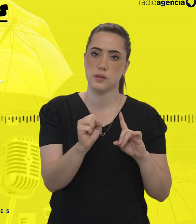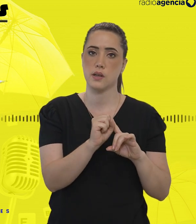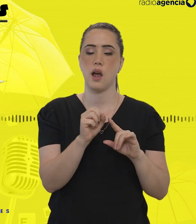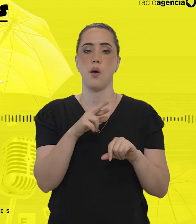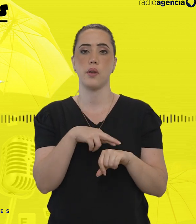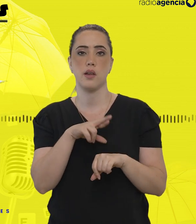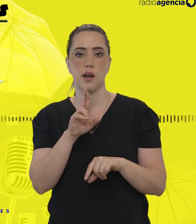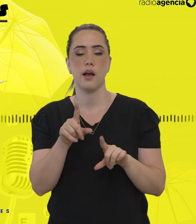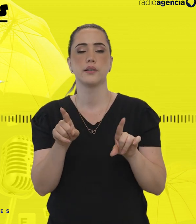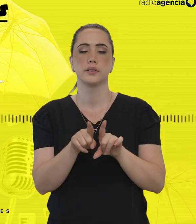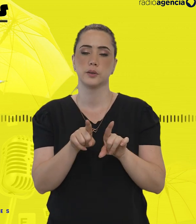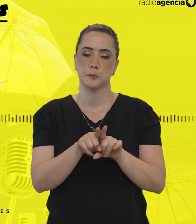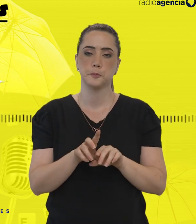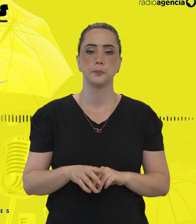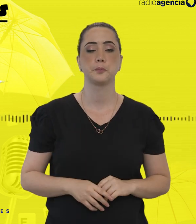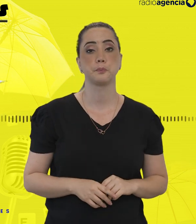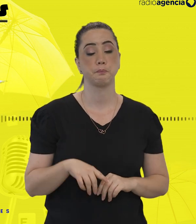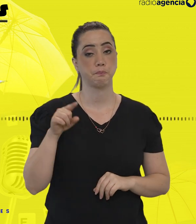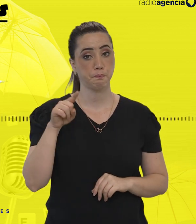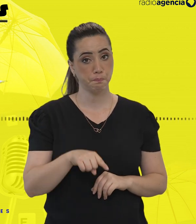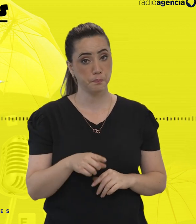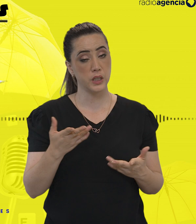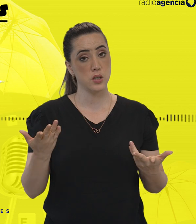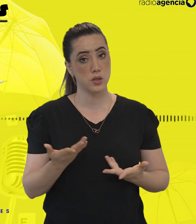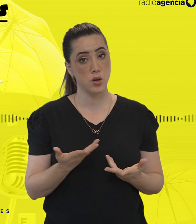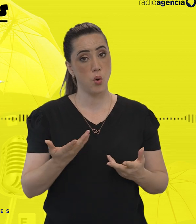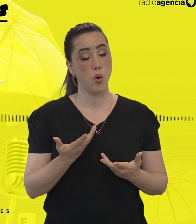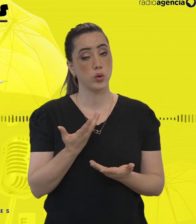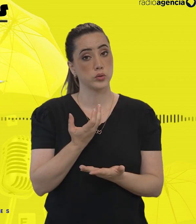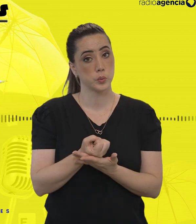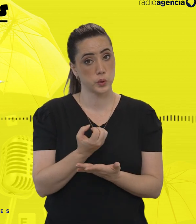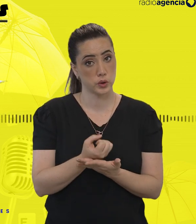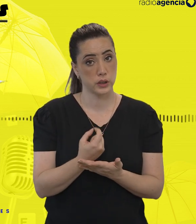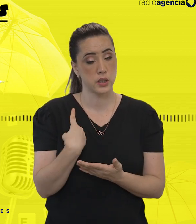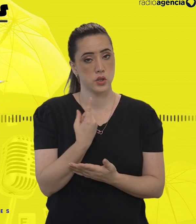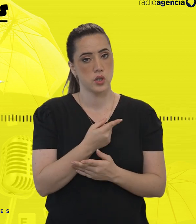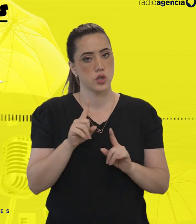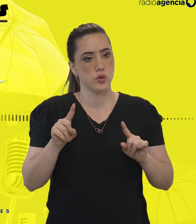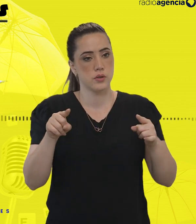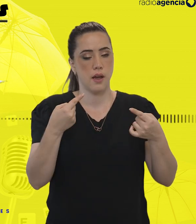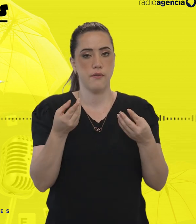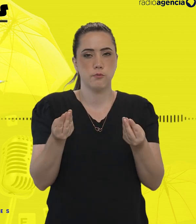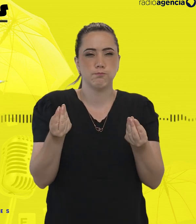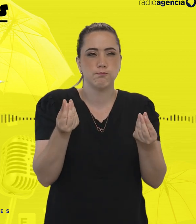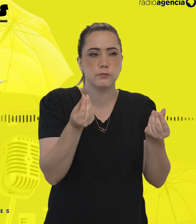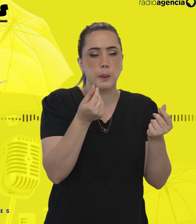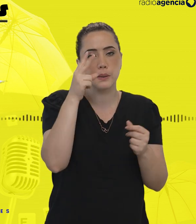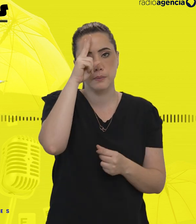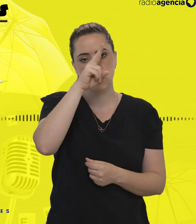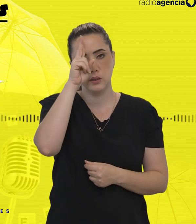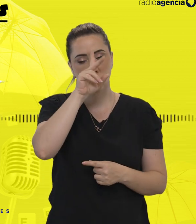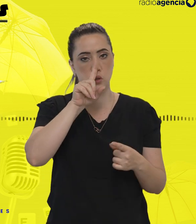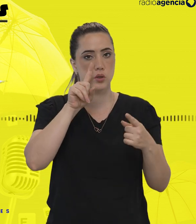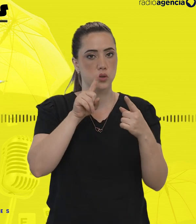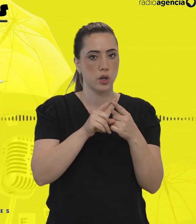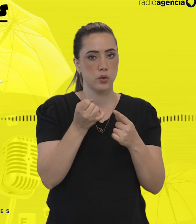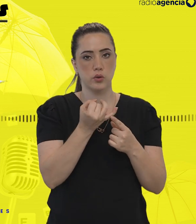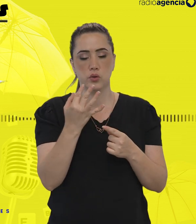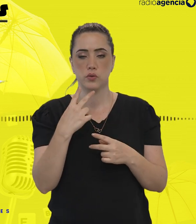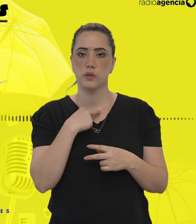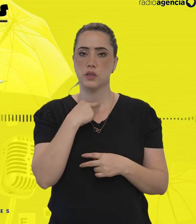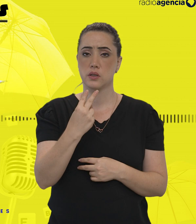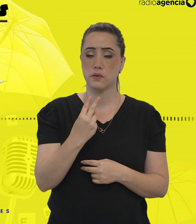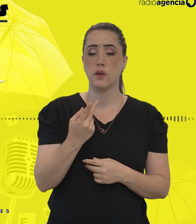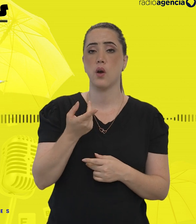passar despercebido. Neste podcast, a gente lida com o desafio de capturar a essência das histórias a partir de diferentes vozes.